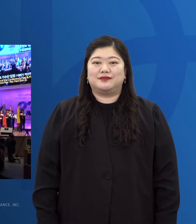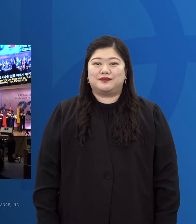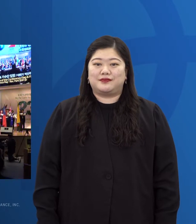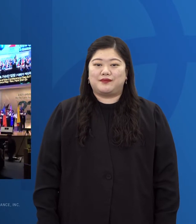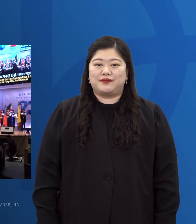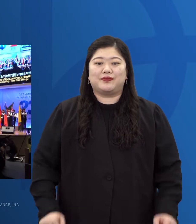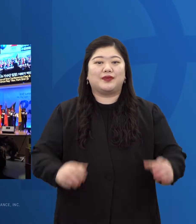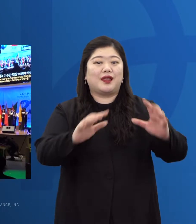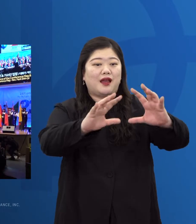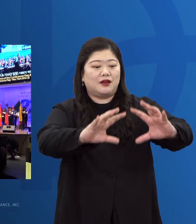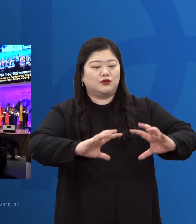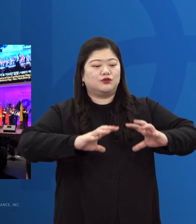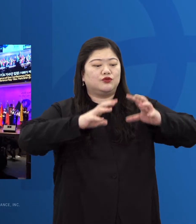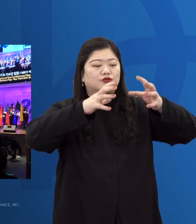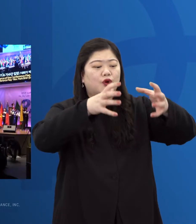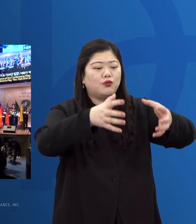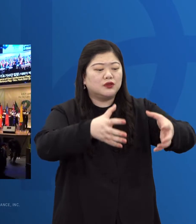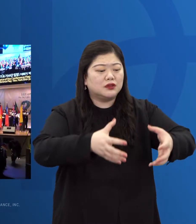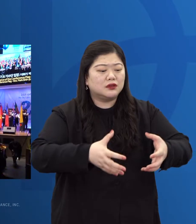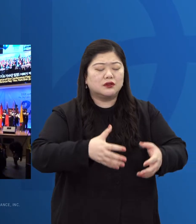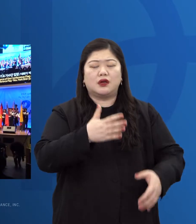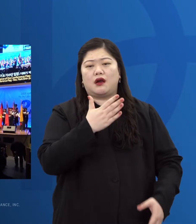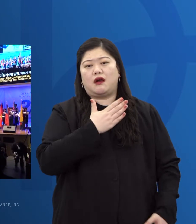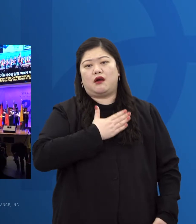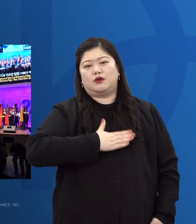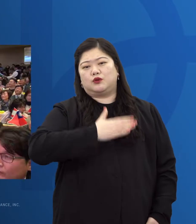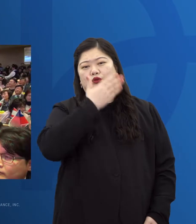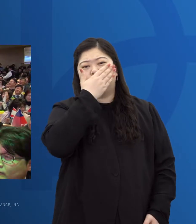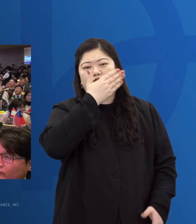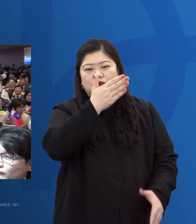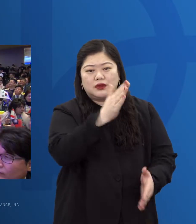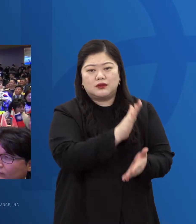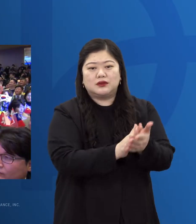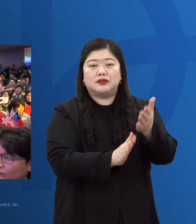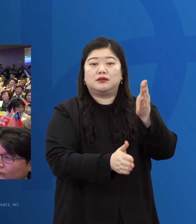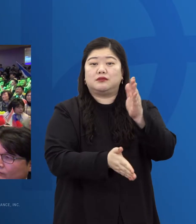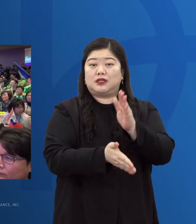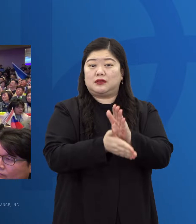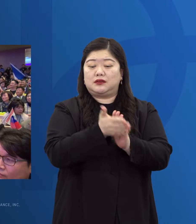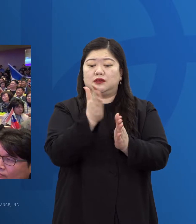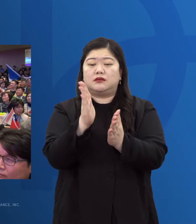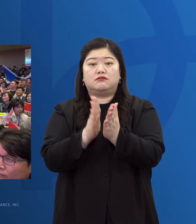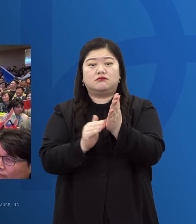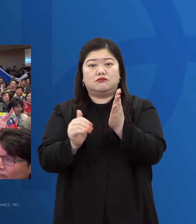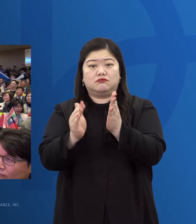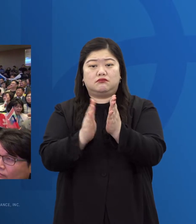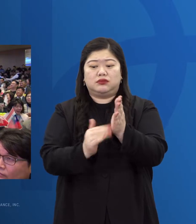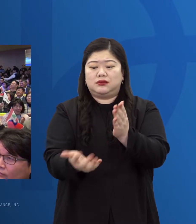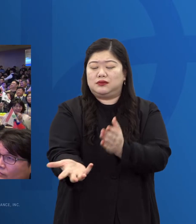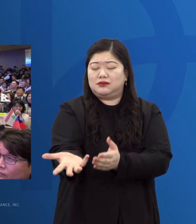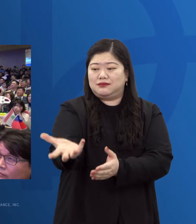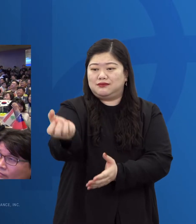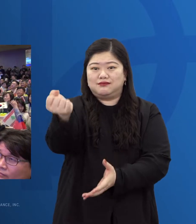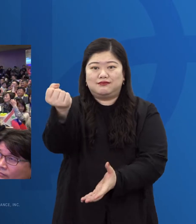세상이 알 수 없는 비밀 가진 자들